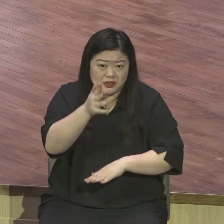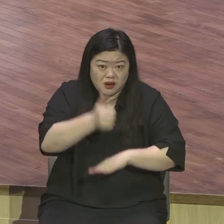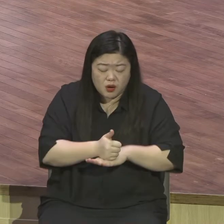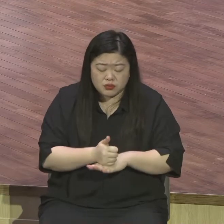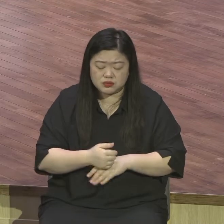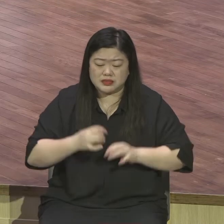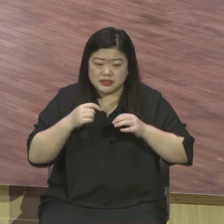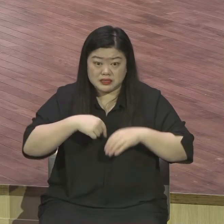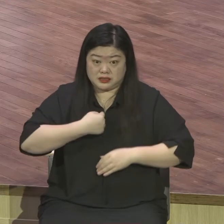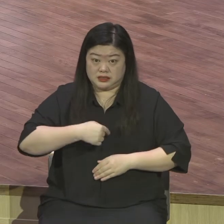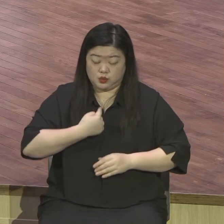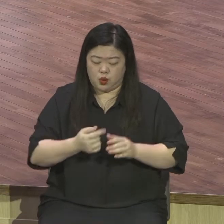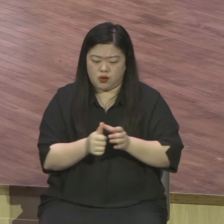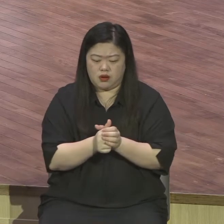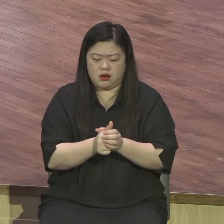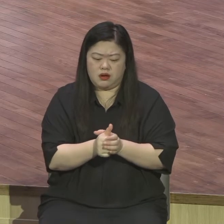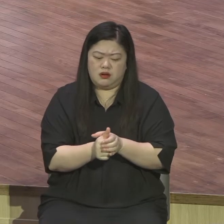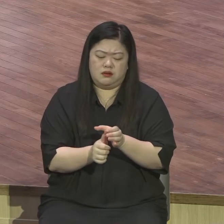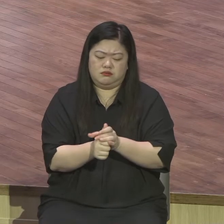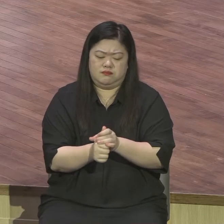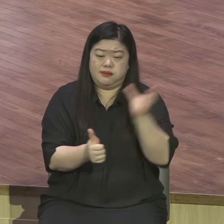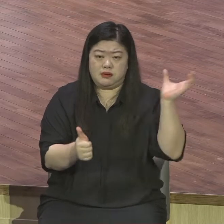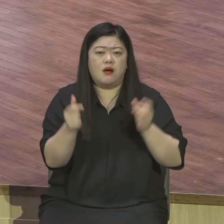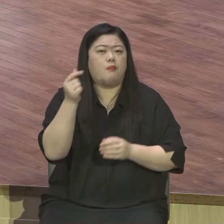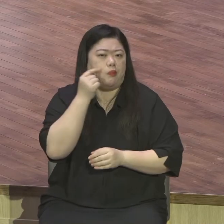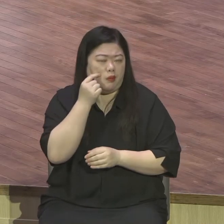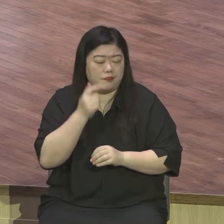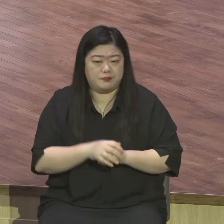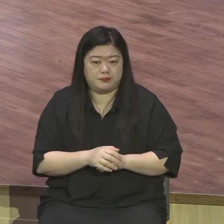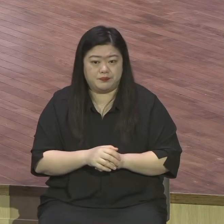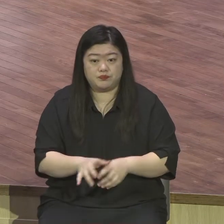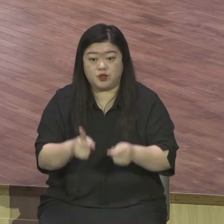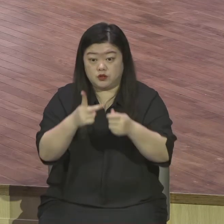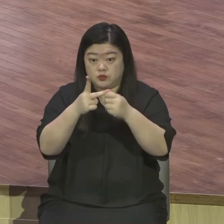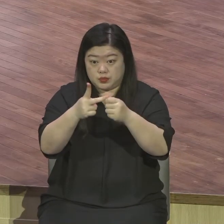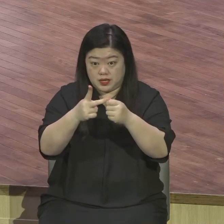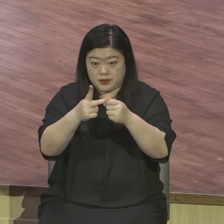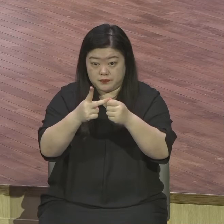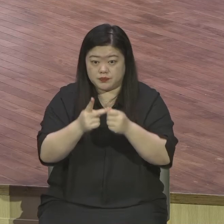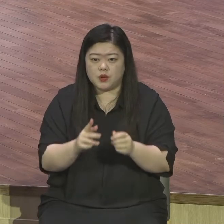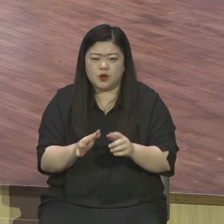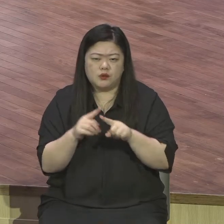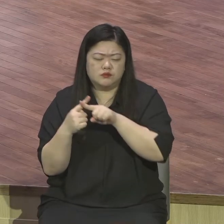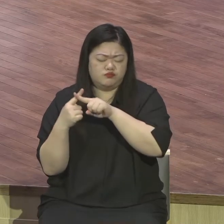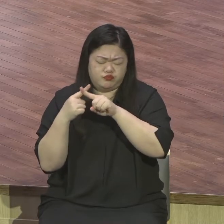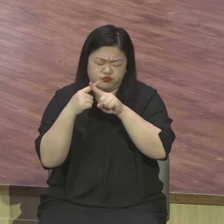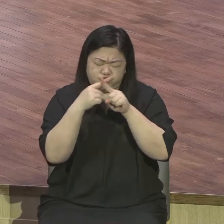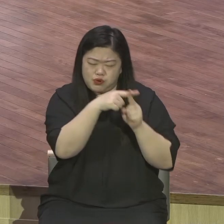정리했습니다 두 번째 무조건적 선택입니다 언 컨티셔널 엘렉션